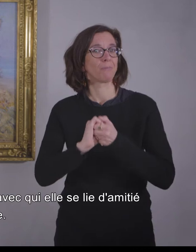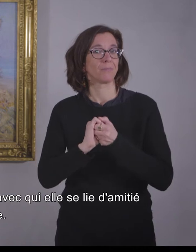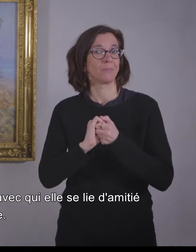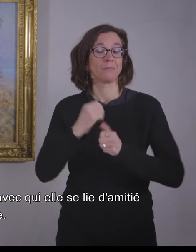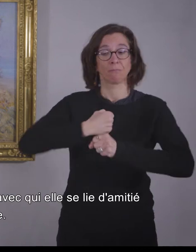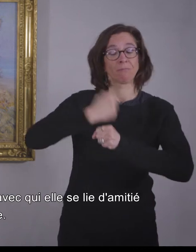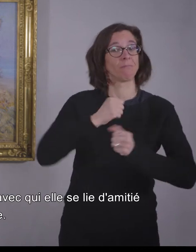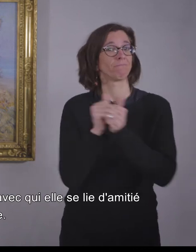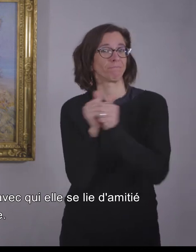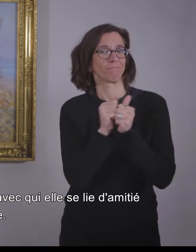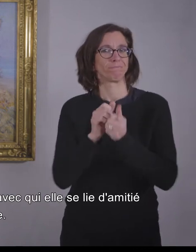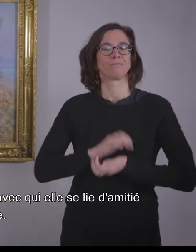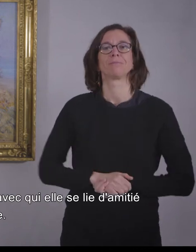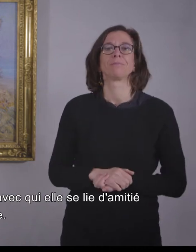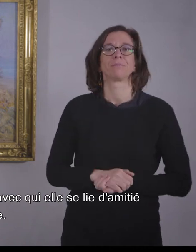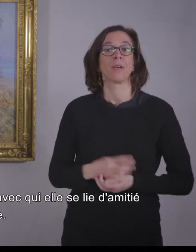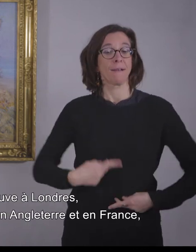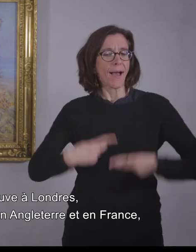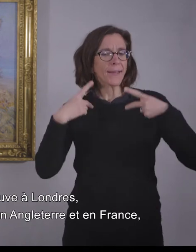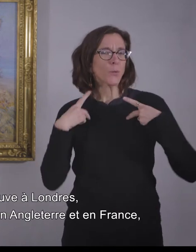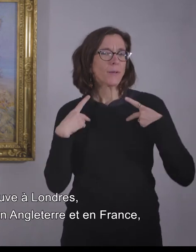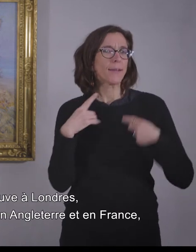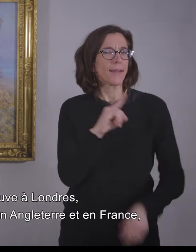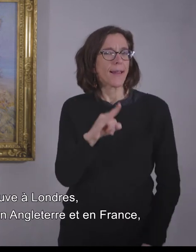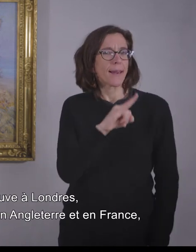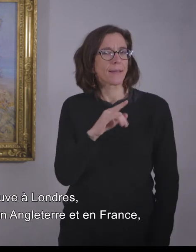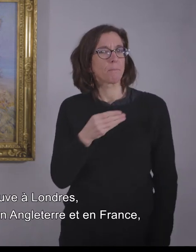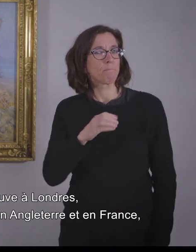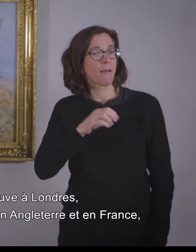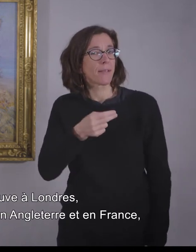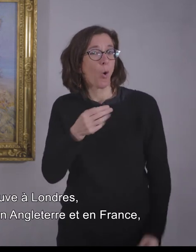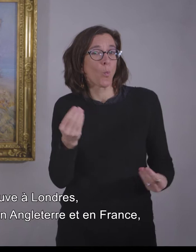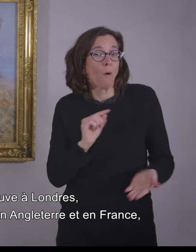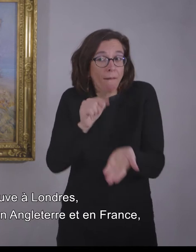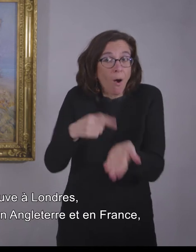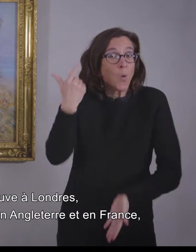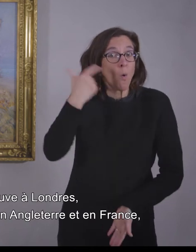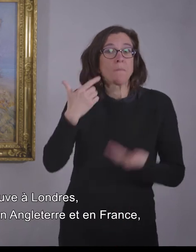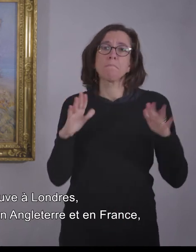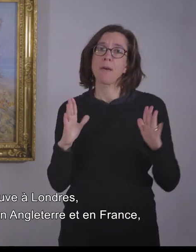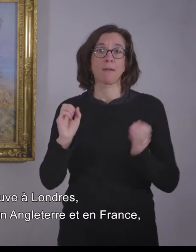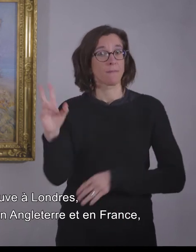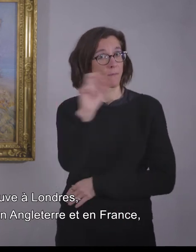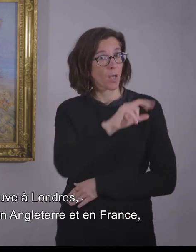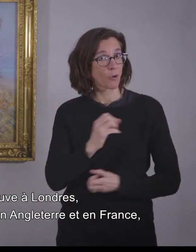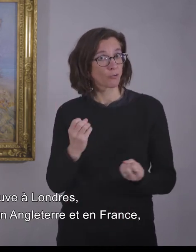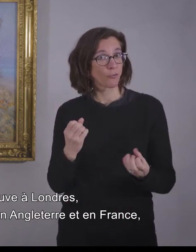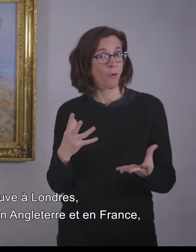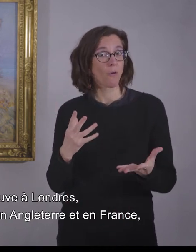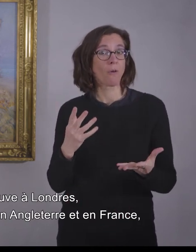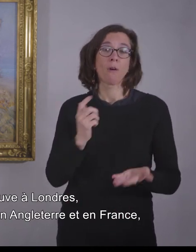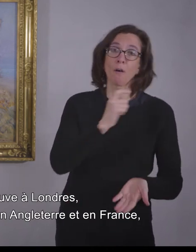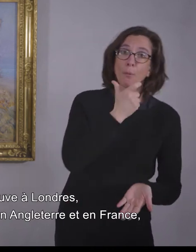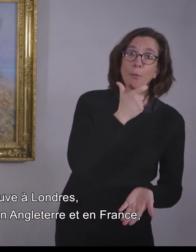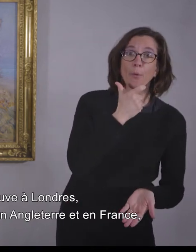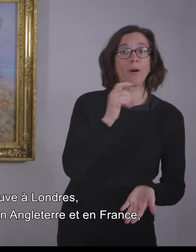L'atelier de MacNicolle est à Londres, mais elle réalise régulièrement des voyages en Angleterre et en